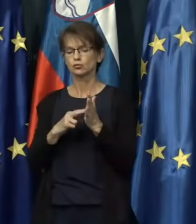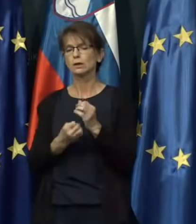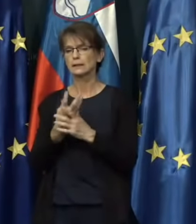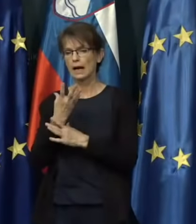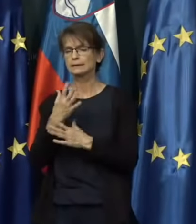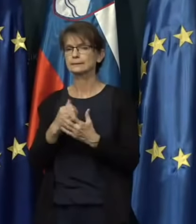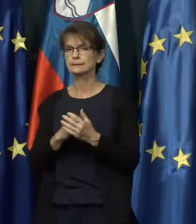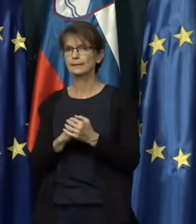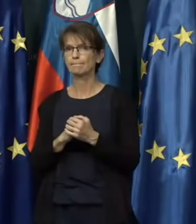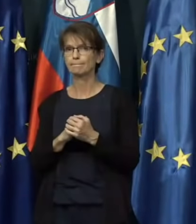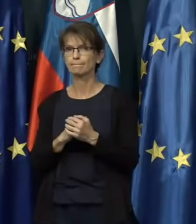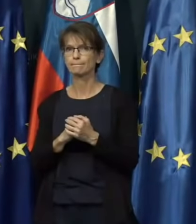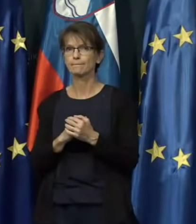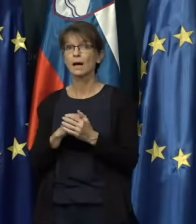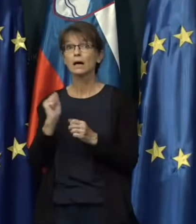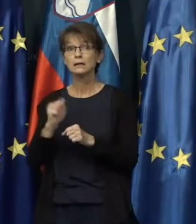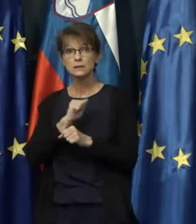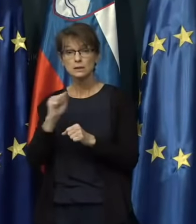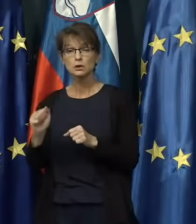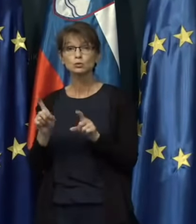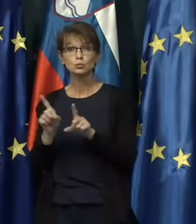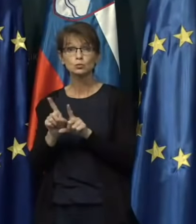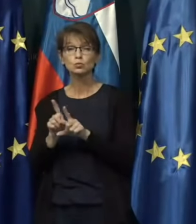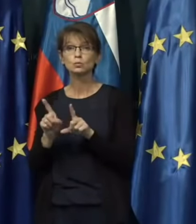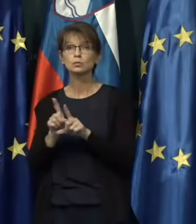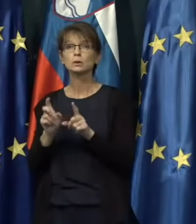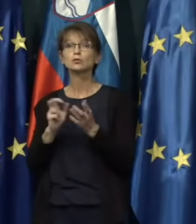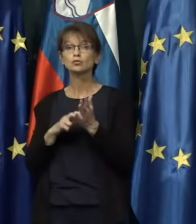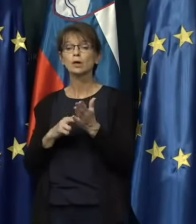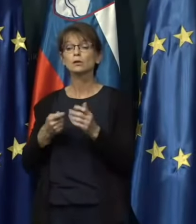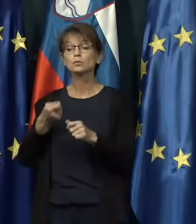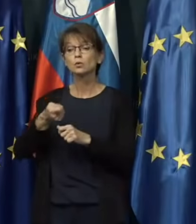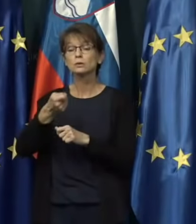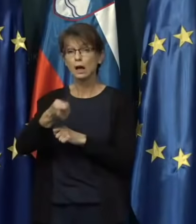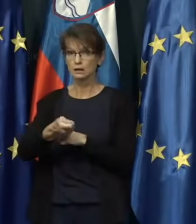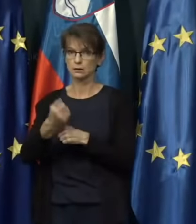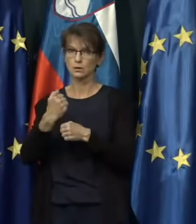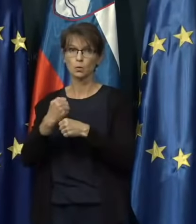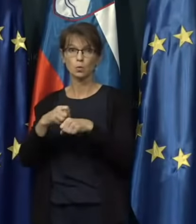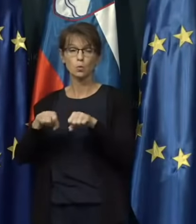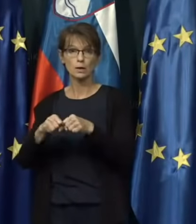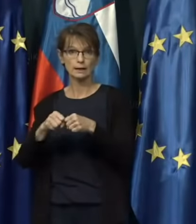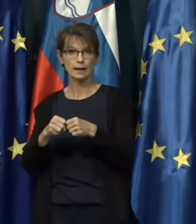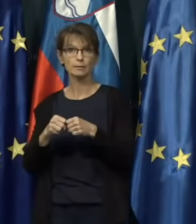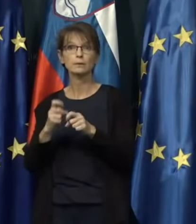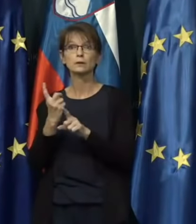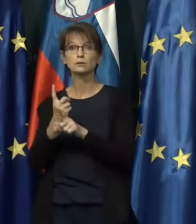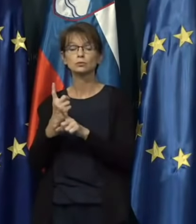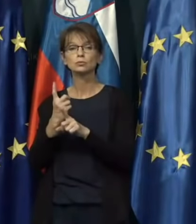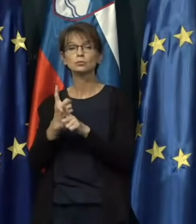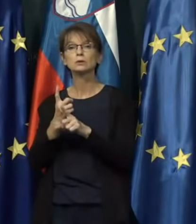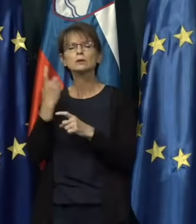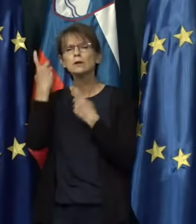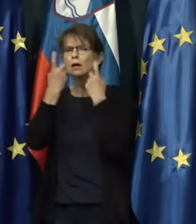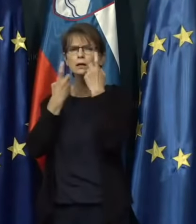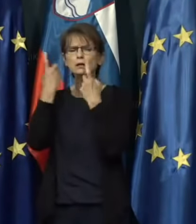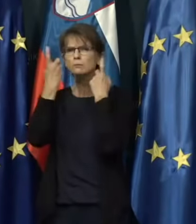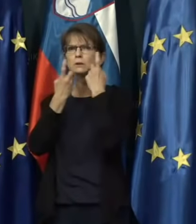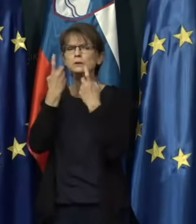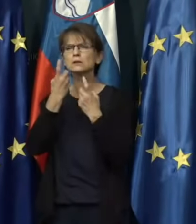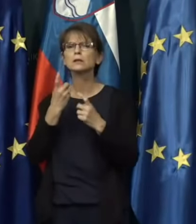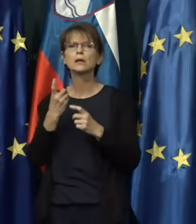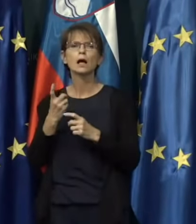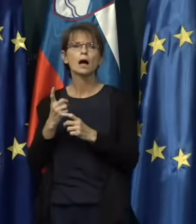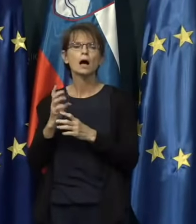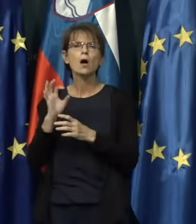in zato tudi dodatno ukrepi in zato tudi razmislek o